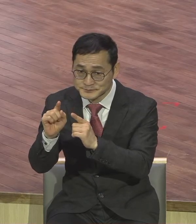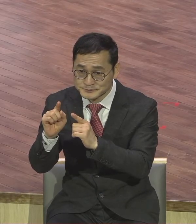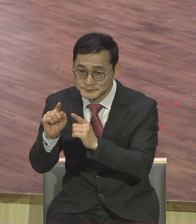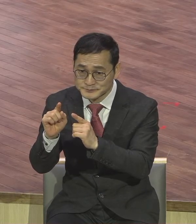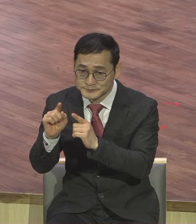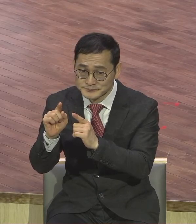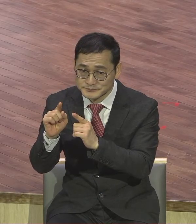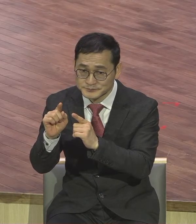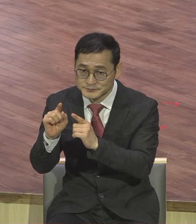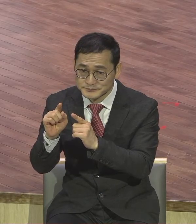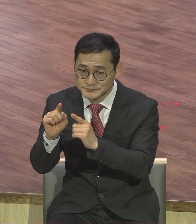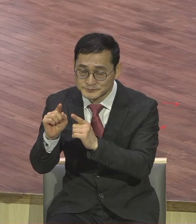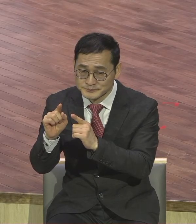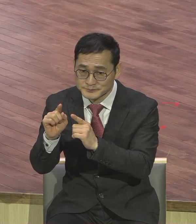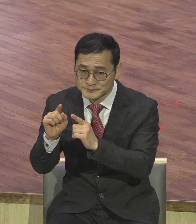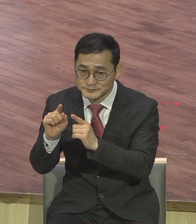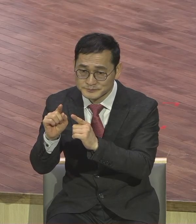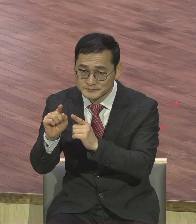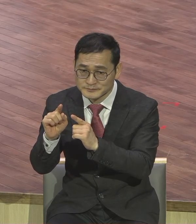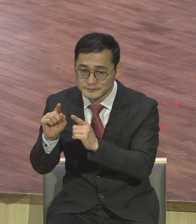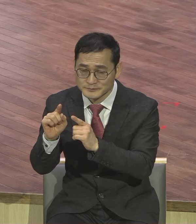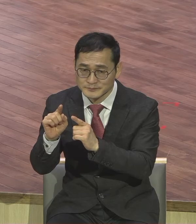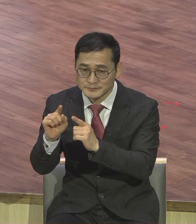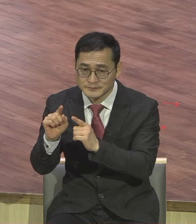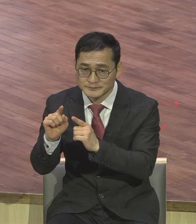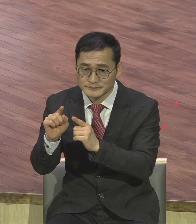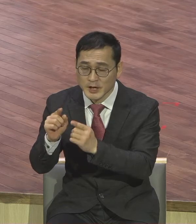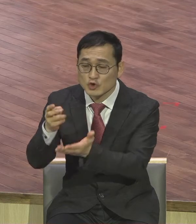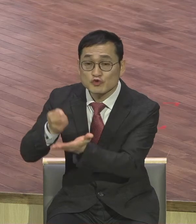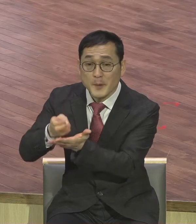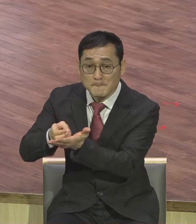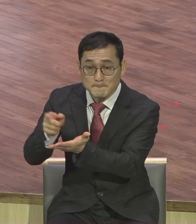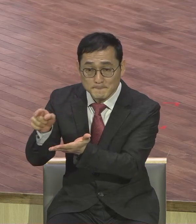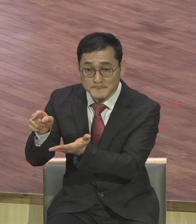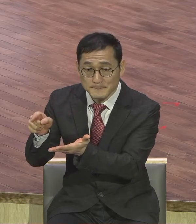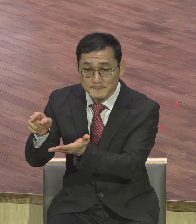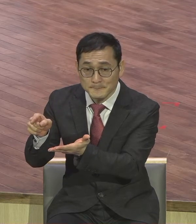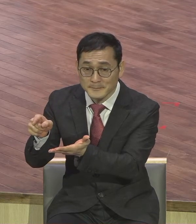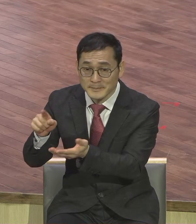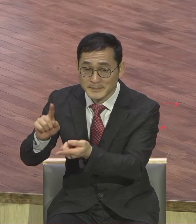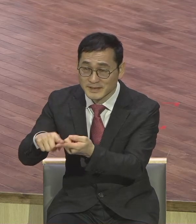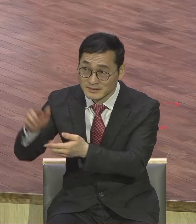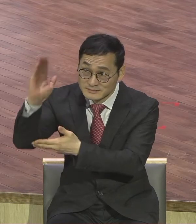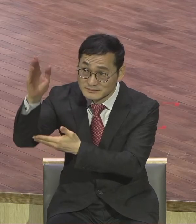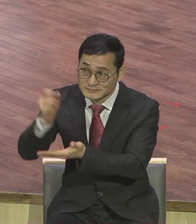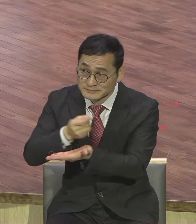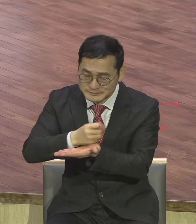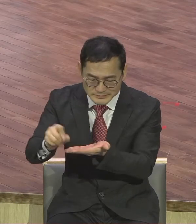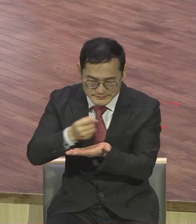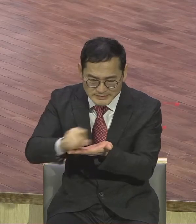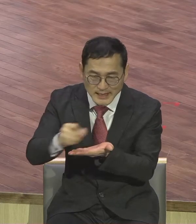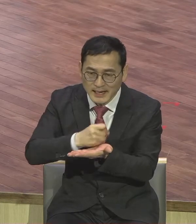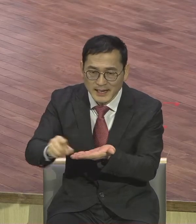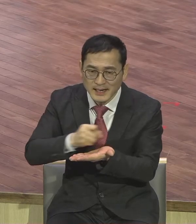그 당시에는 율법이죠 하나님의 말씀에 율법을 필사하고 그것을 다 기록을 하고